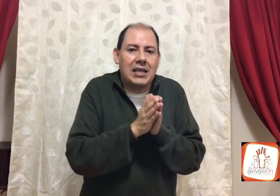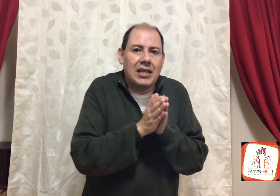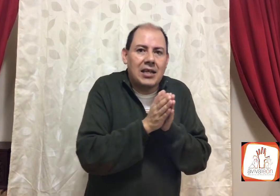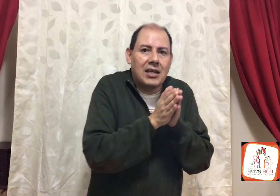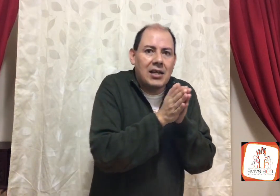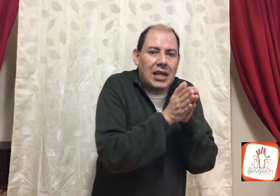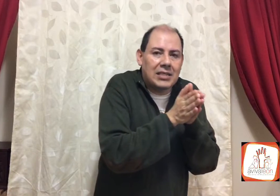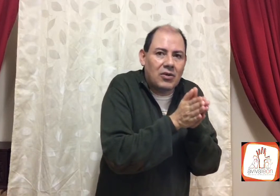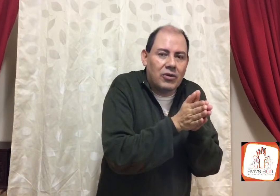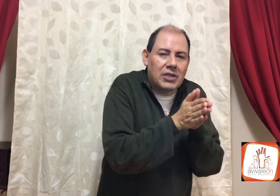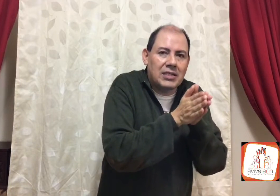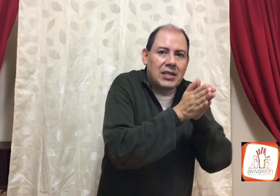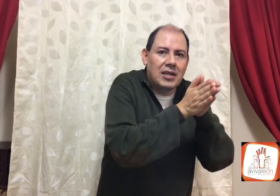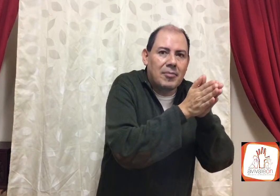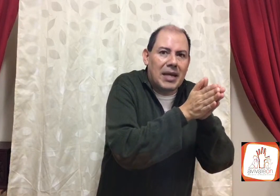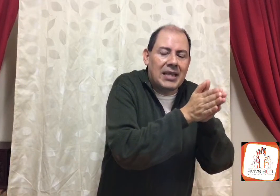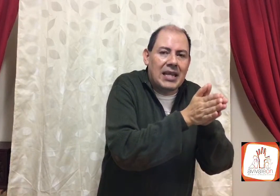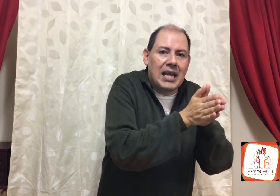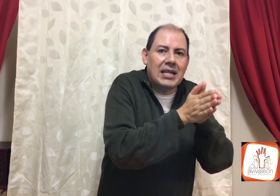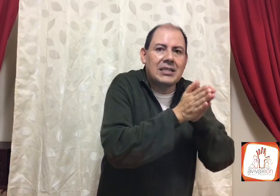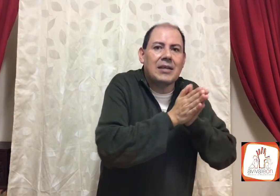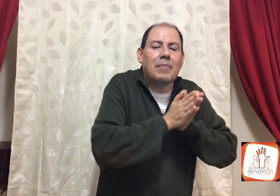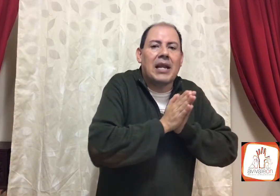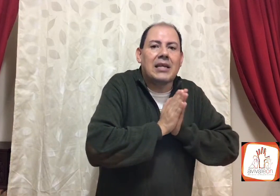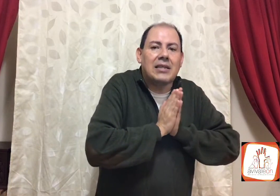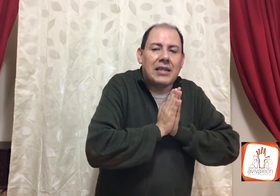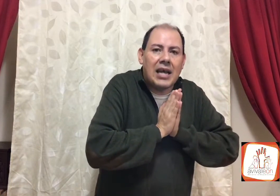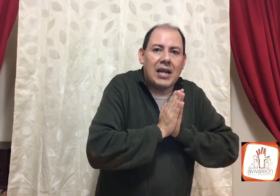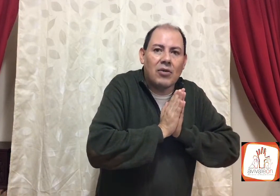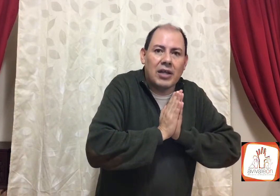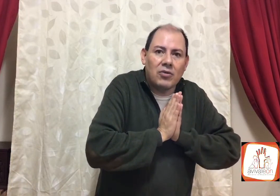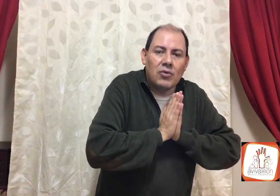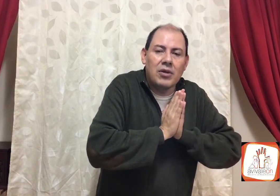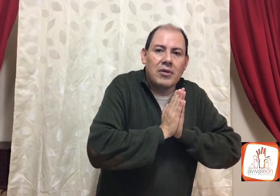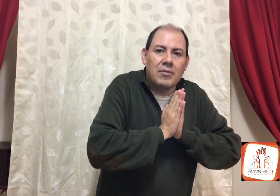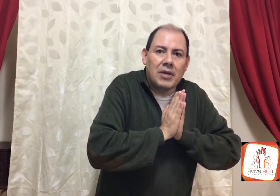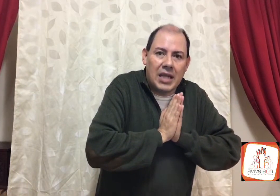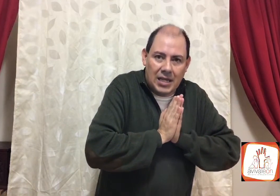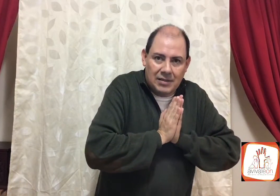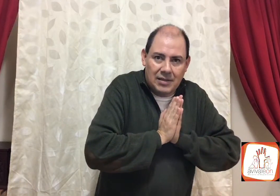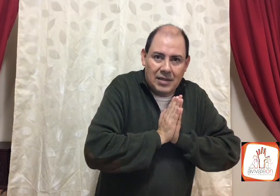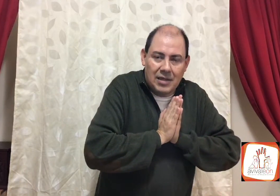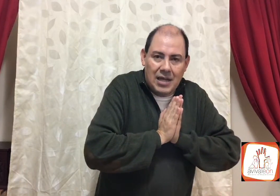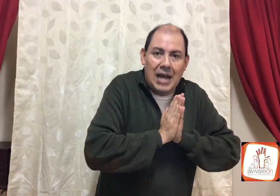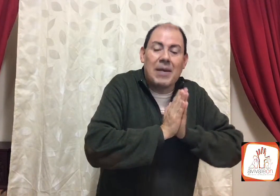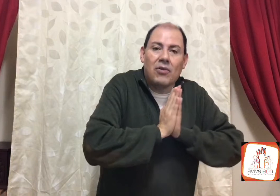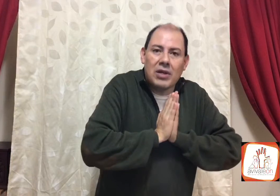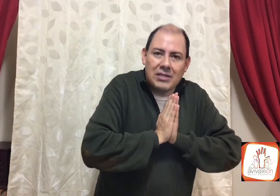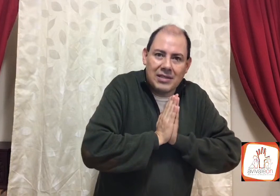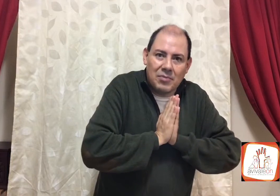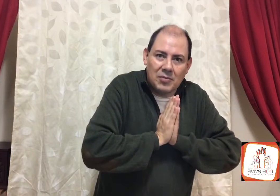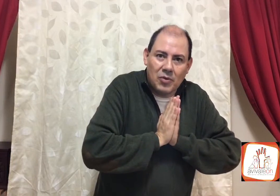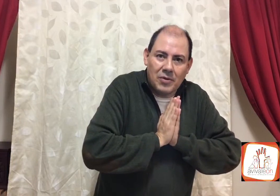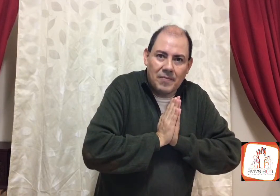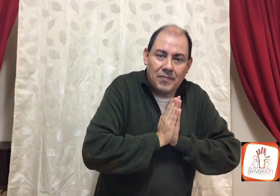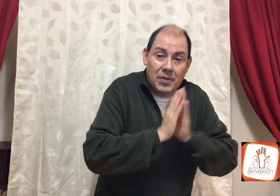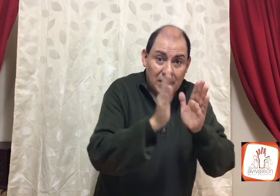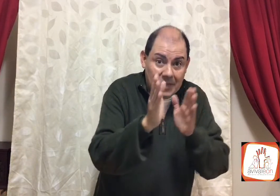las cosas materiales, para que se te haga lo que tú quieras, amadores de sí mismo, estás